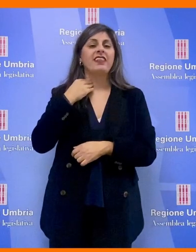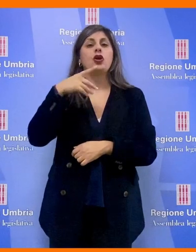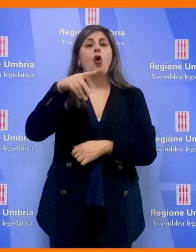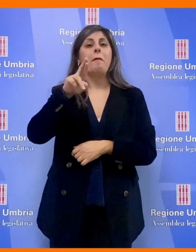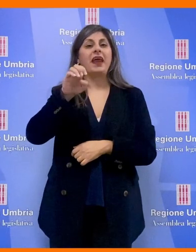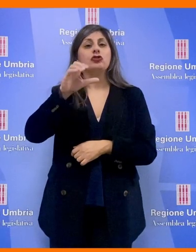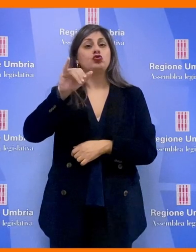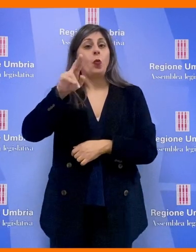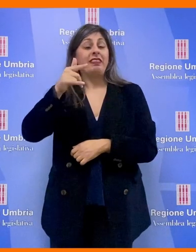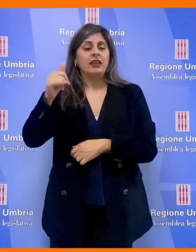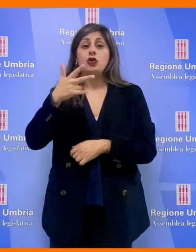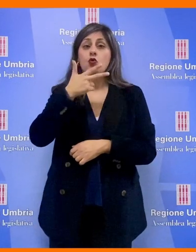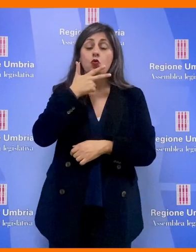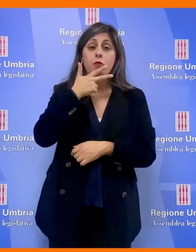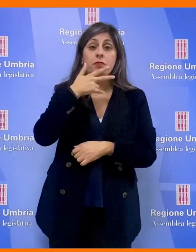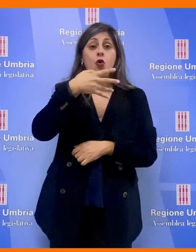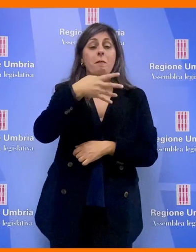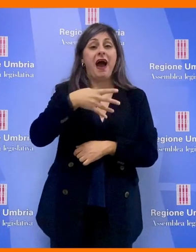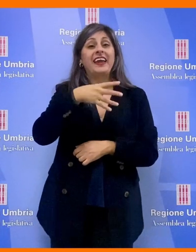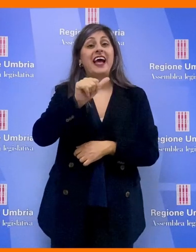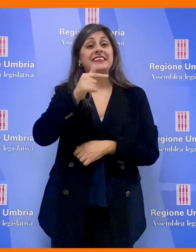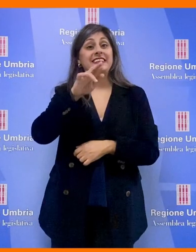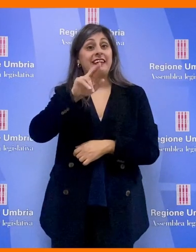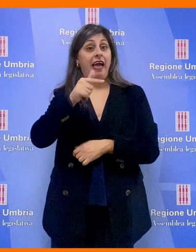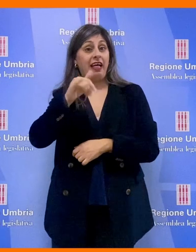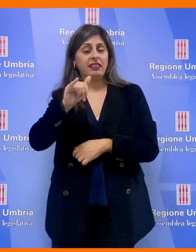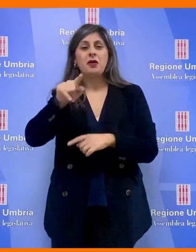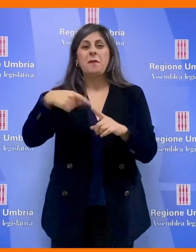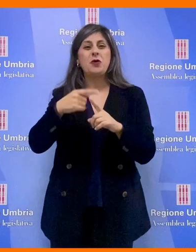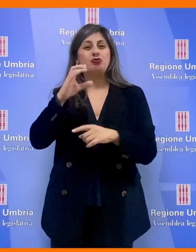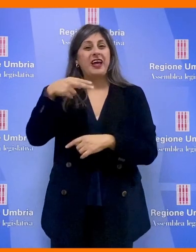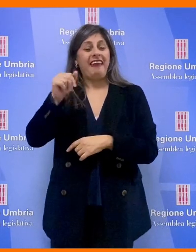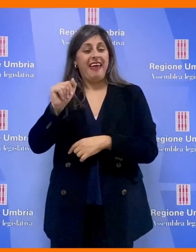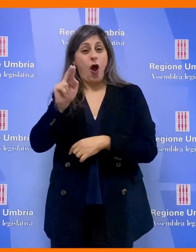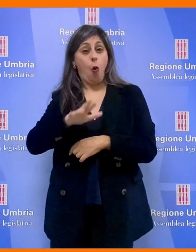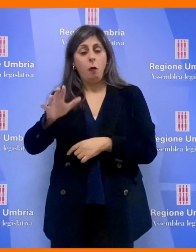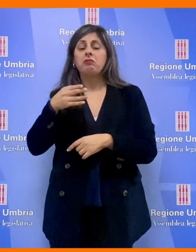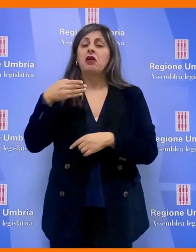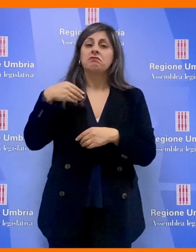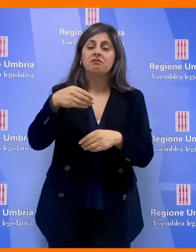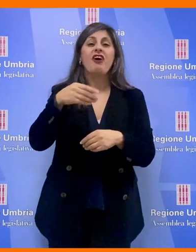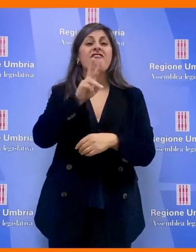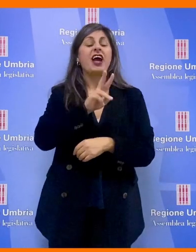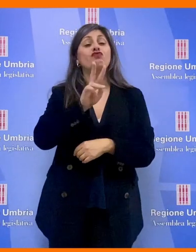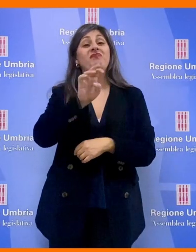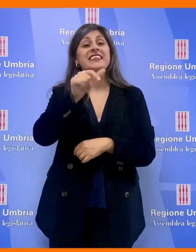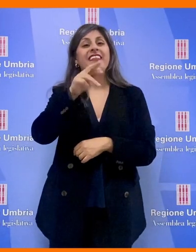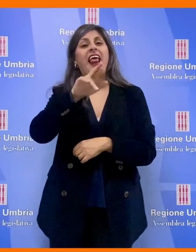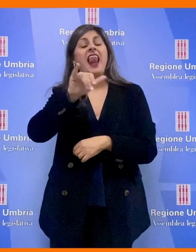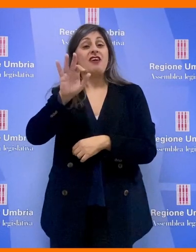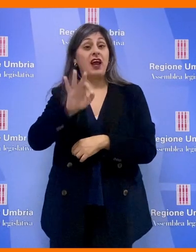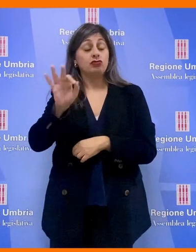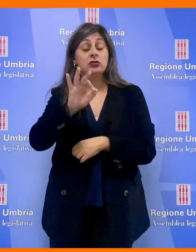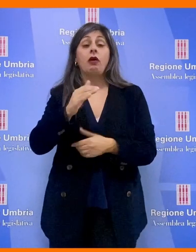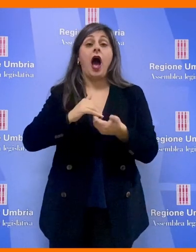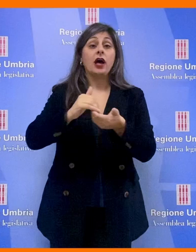Massimiliano Presciutti, di Gubbio Filippo Maria Stirati. Per CNA Umbria è intervenuto Francesco Vestrelli, per l